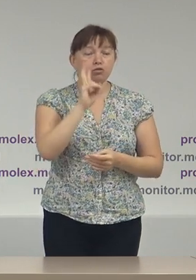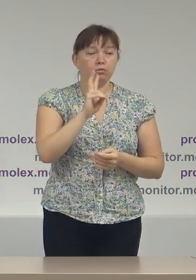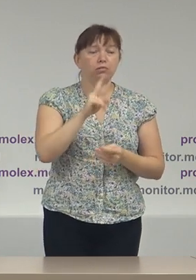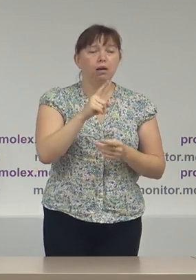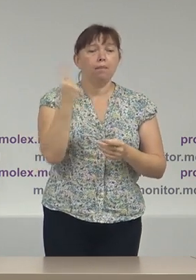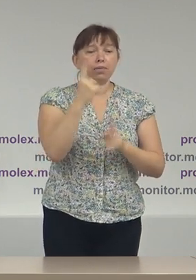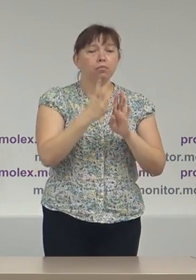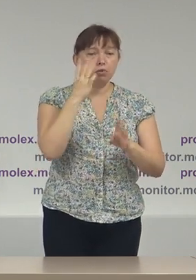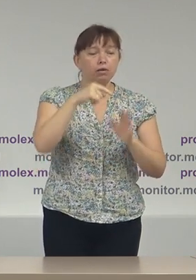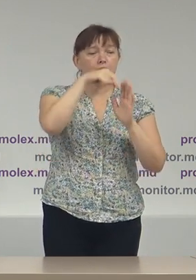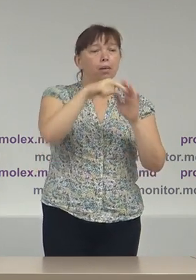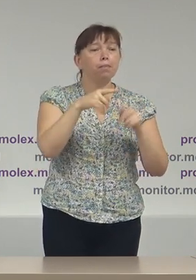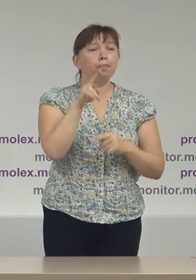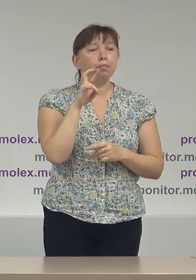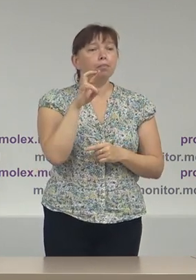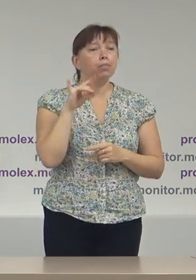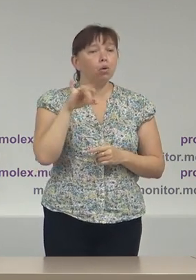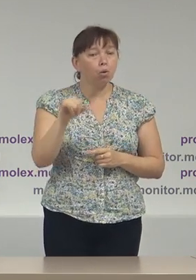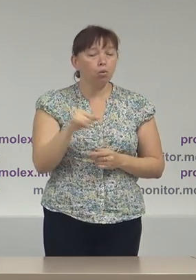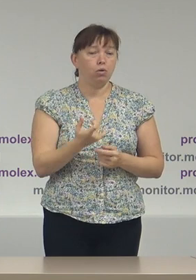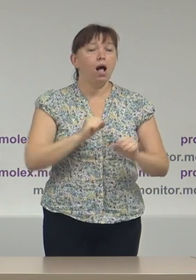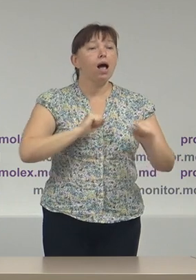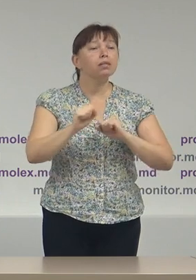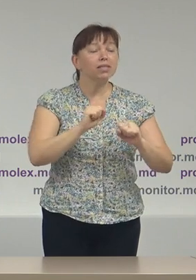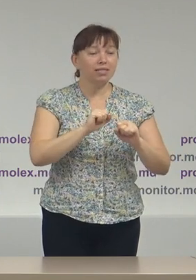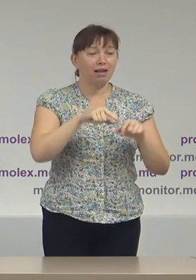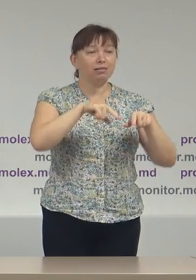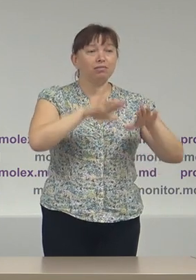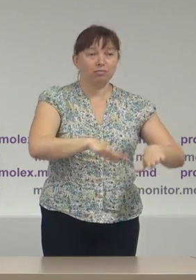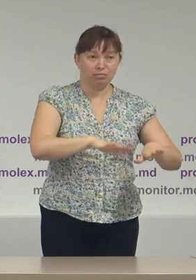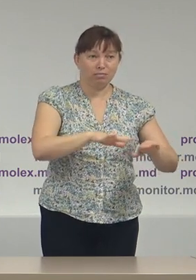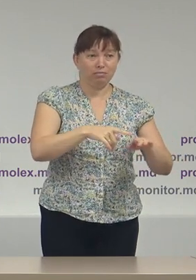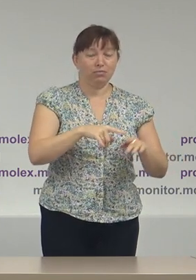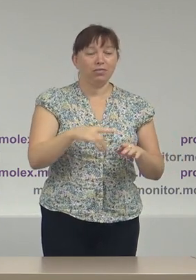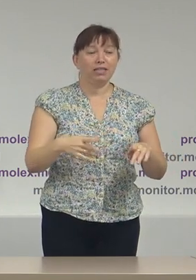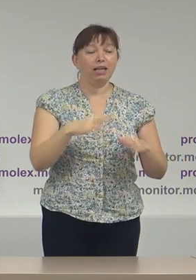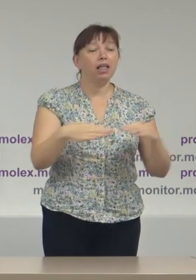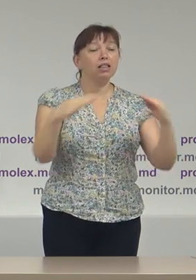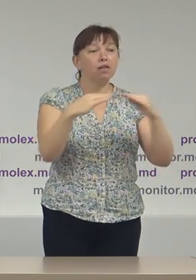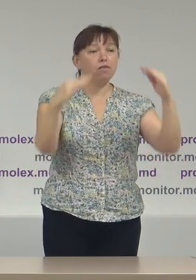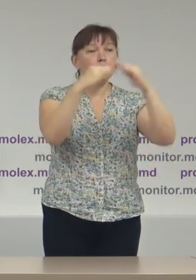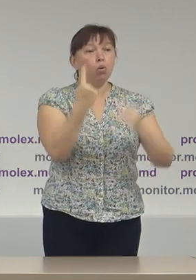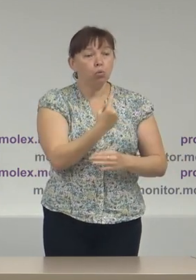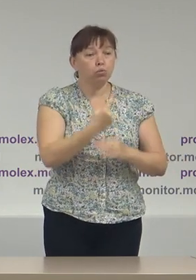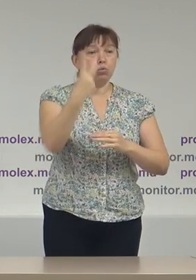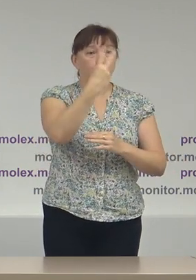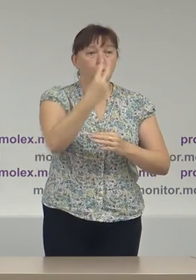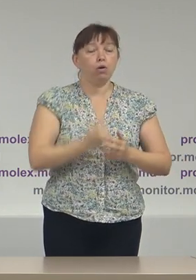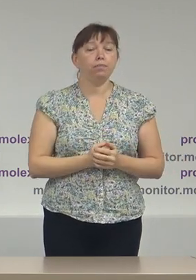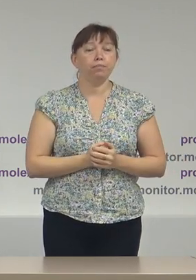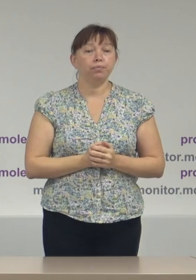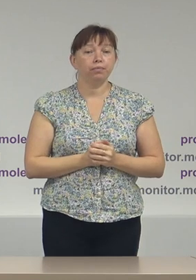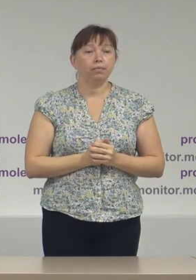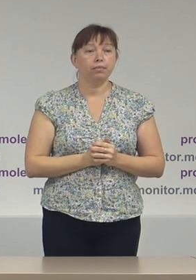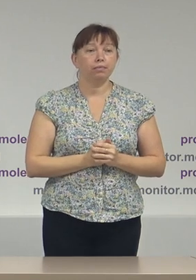Birol de reintegrare, administrațiile publice locale de nivel 1 și 2 din